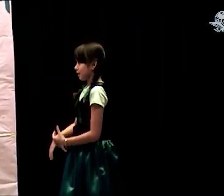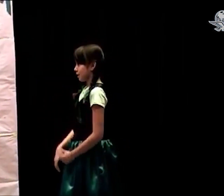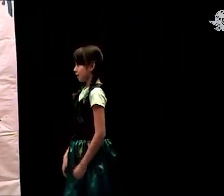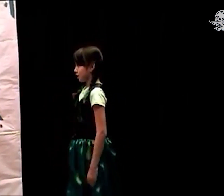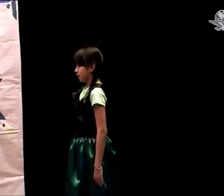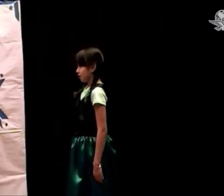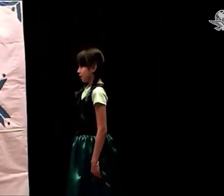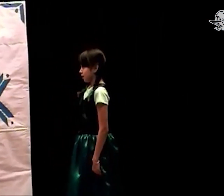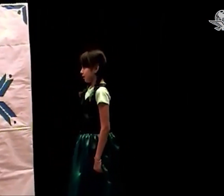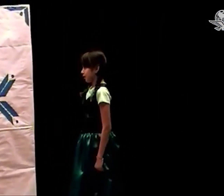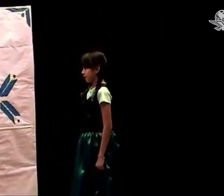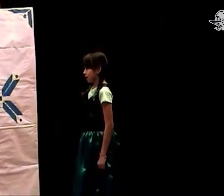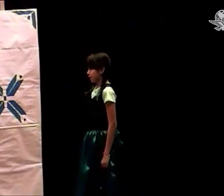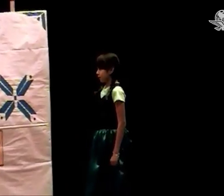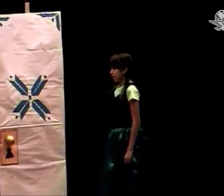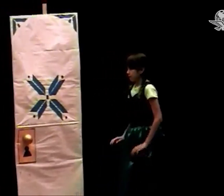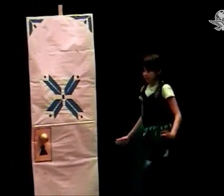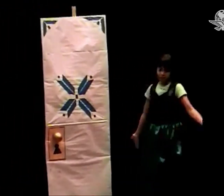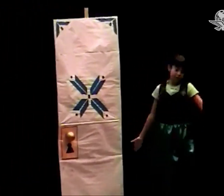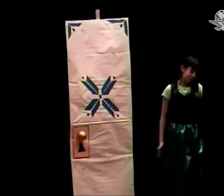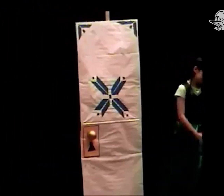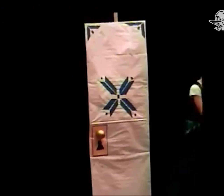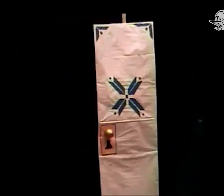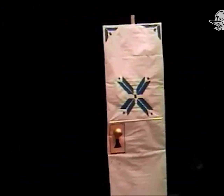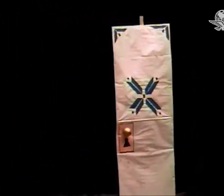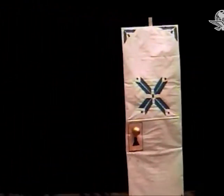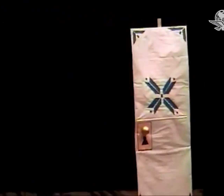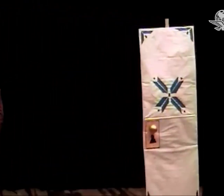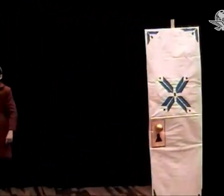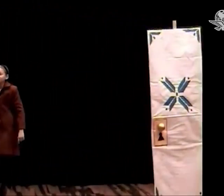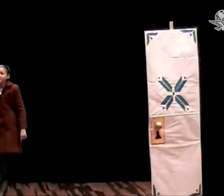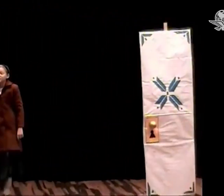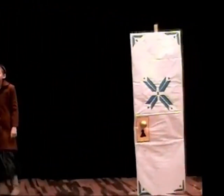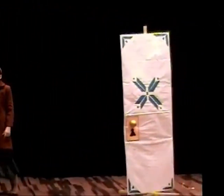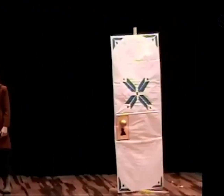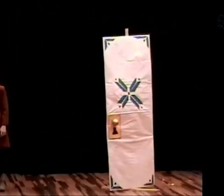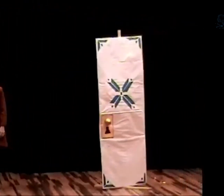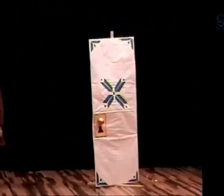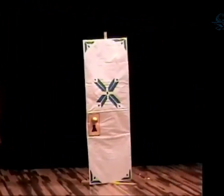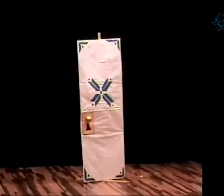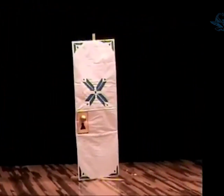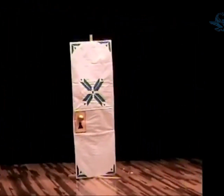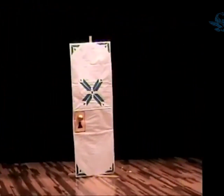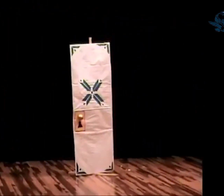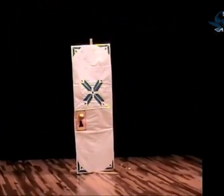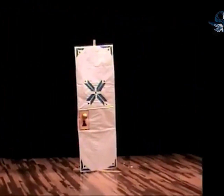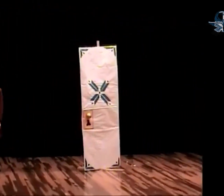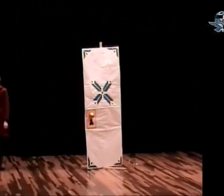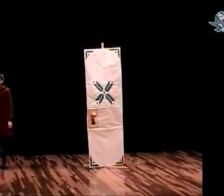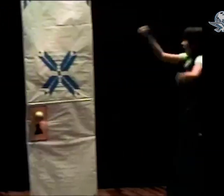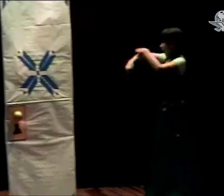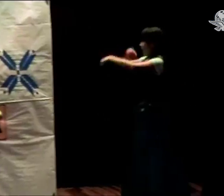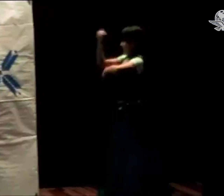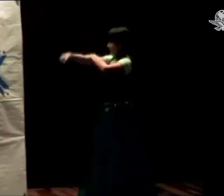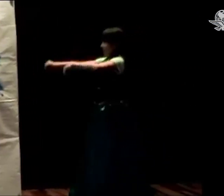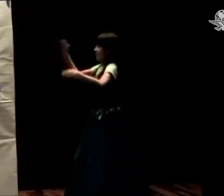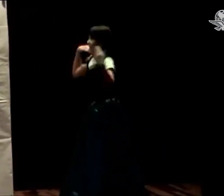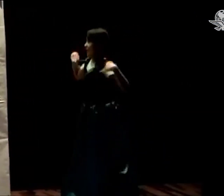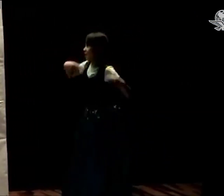interpretarla o para ver la interpretación y pues yo pienso que fue algo muy bueno a mí en lo personal pues sí me gustó mucho porque a veces vas a las obras